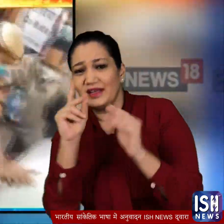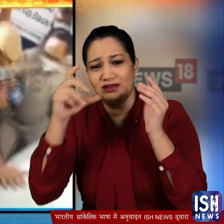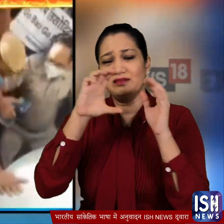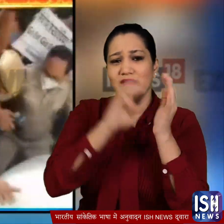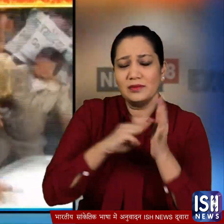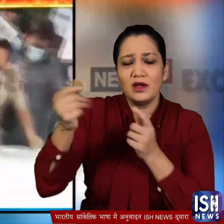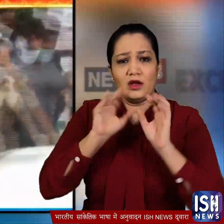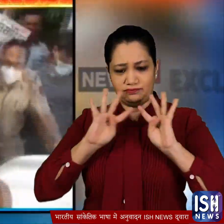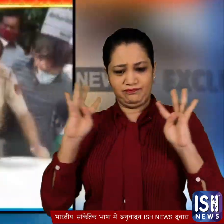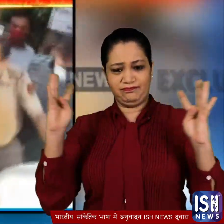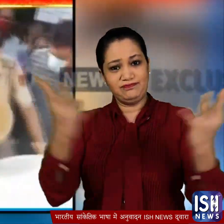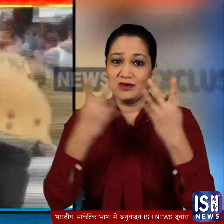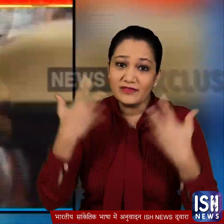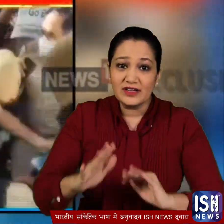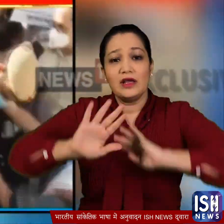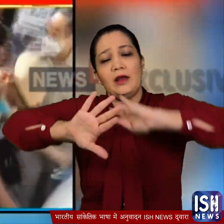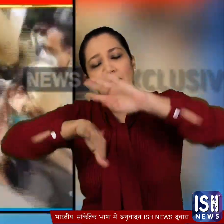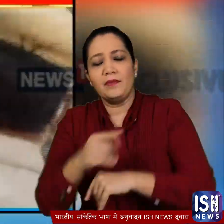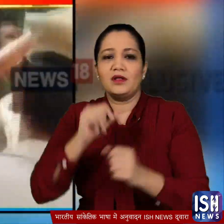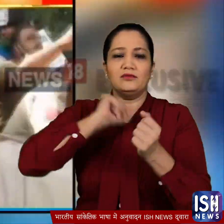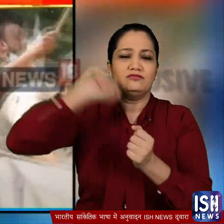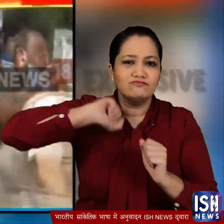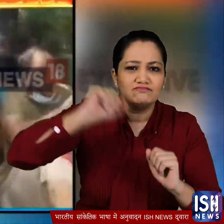घेरा बना लिया जिसके बाद कुछ प्रदर्शनकारी कार के सामने लेट गए